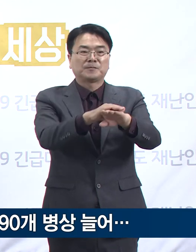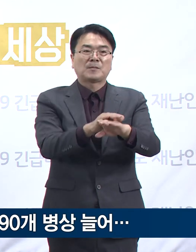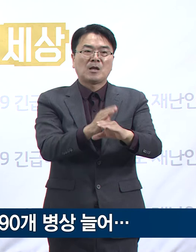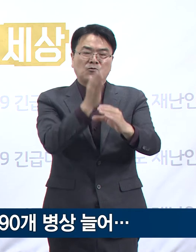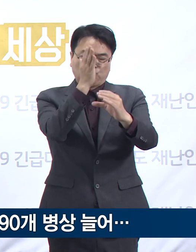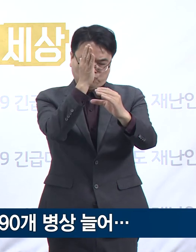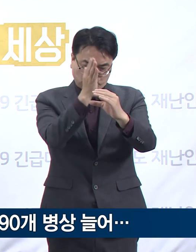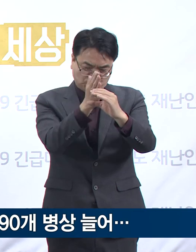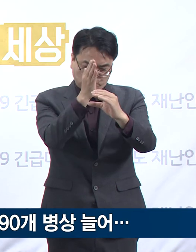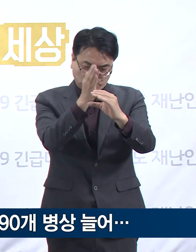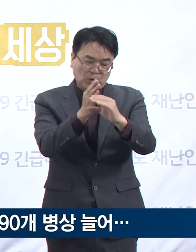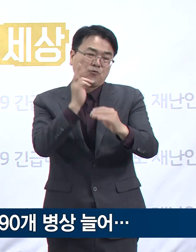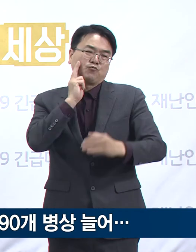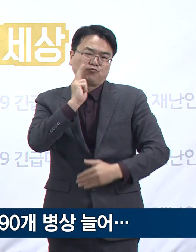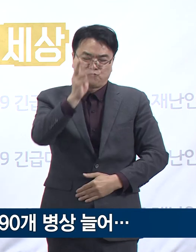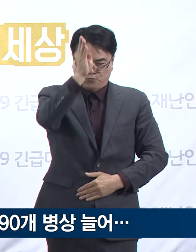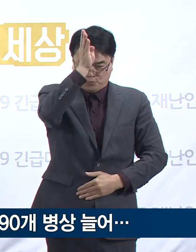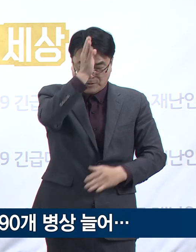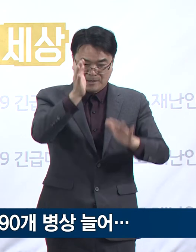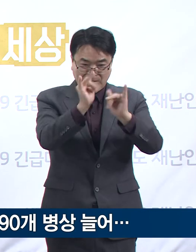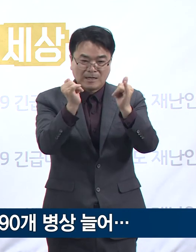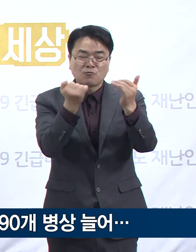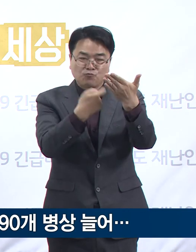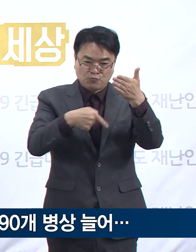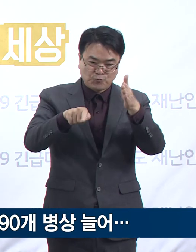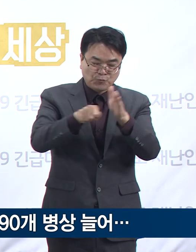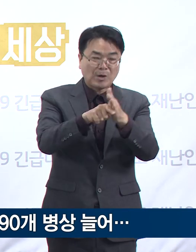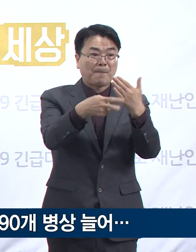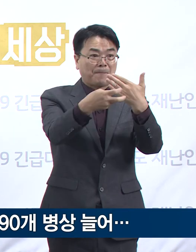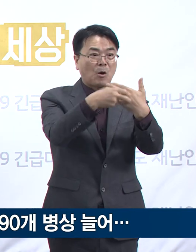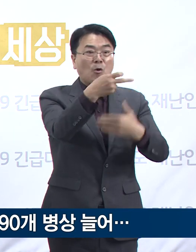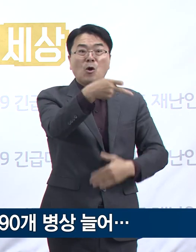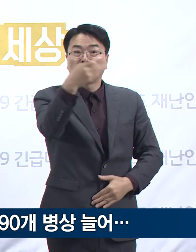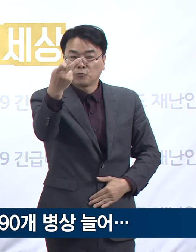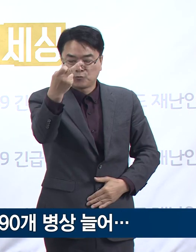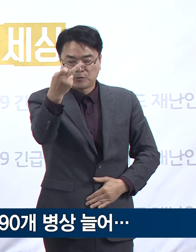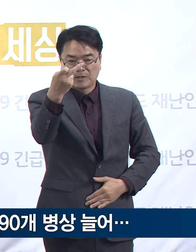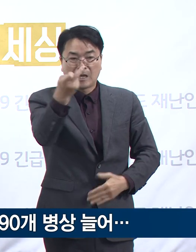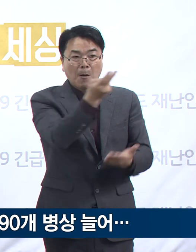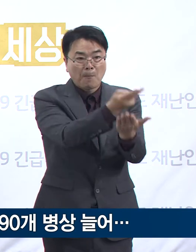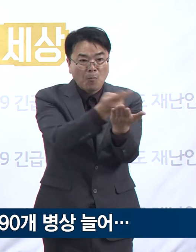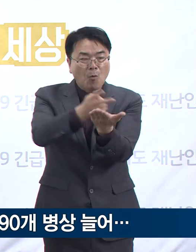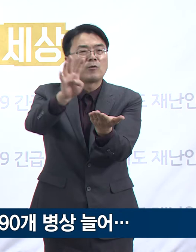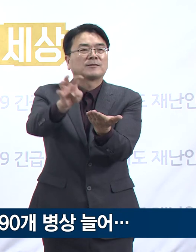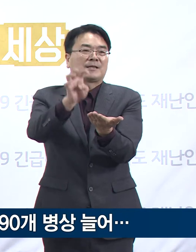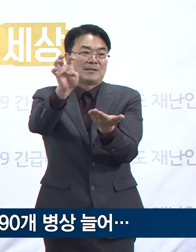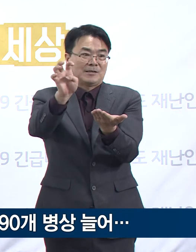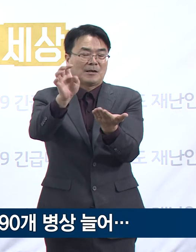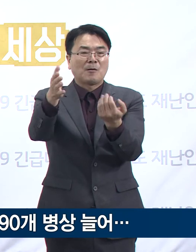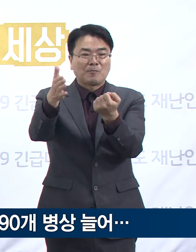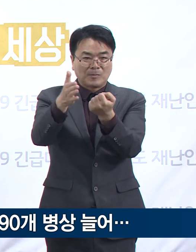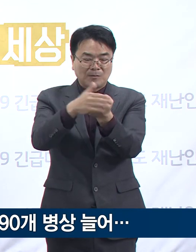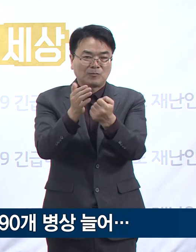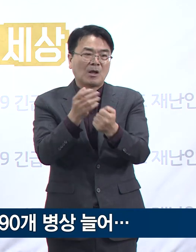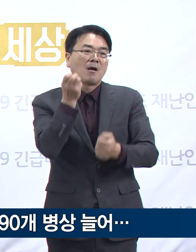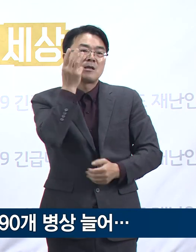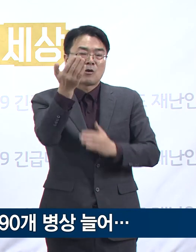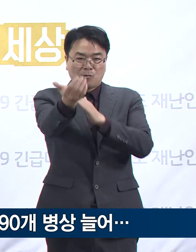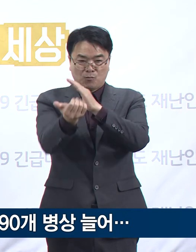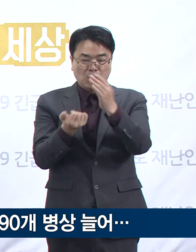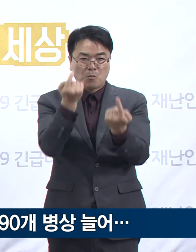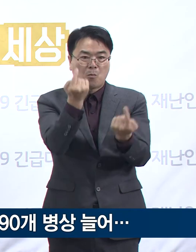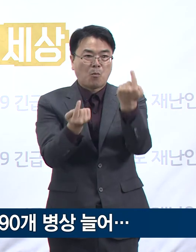할 수 있는 중환자 치료 병상도 12개 병원 42개 병상으로 3개월 전 19병상 대비